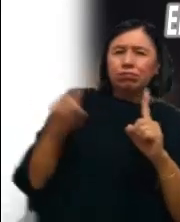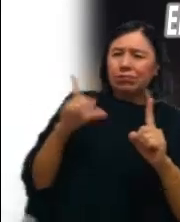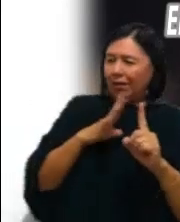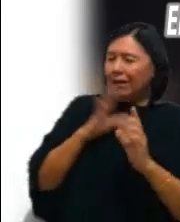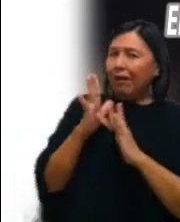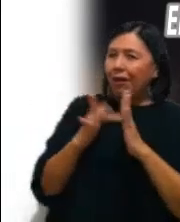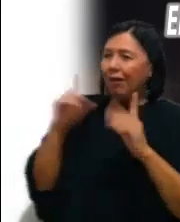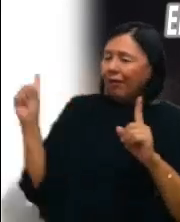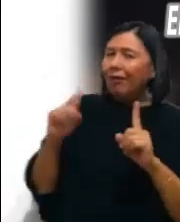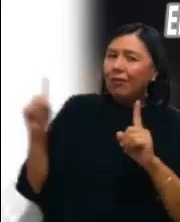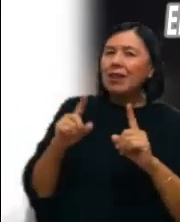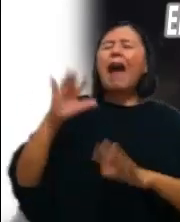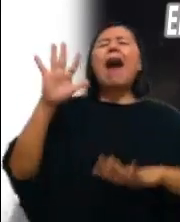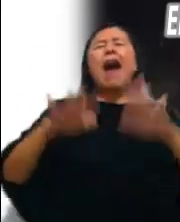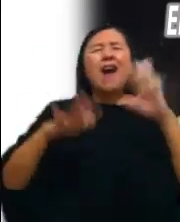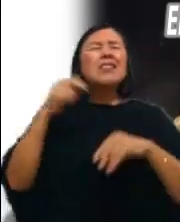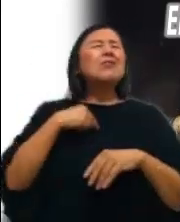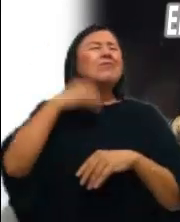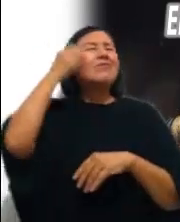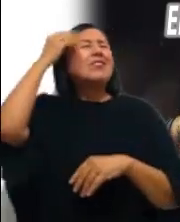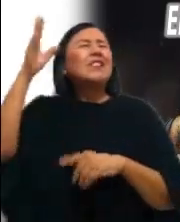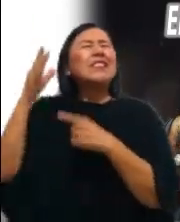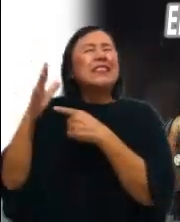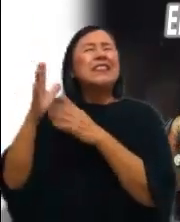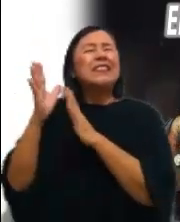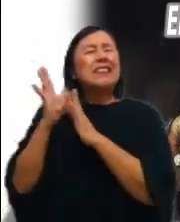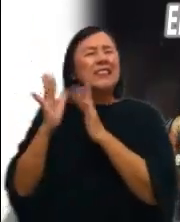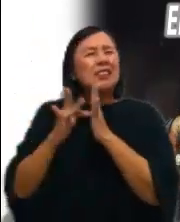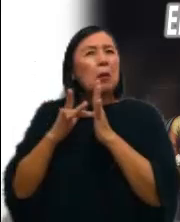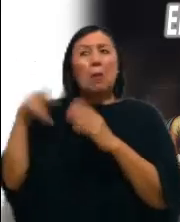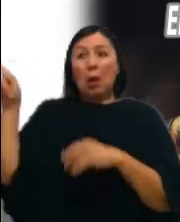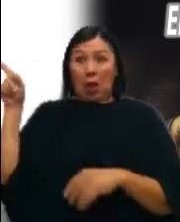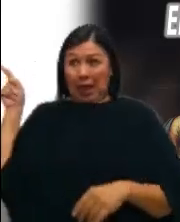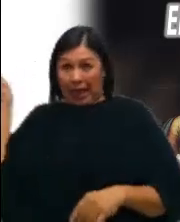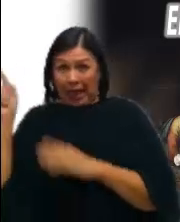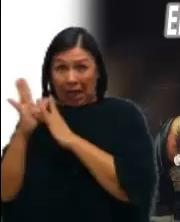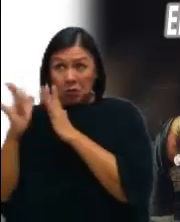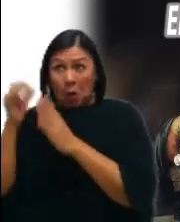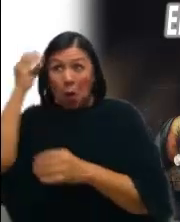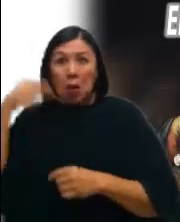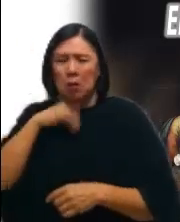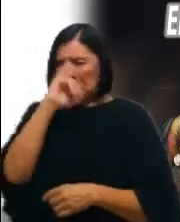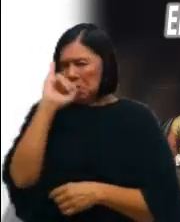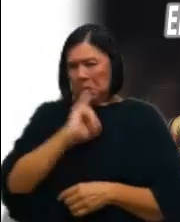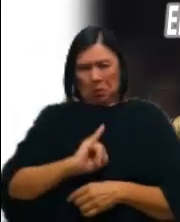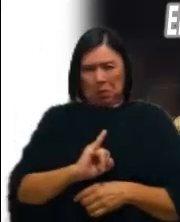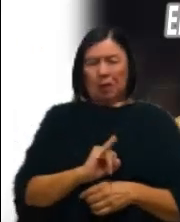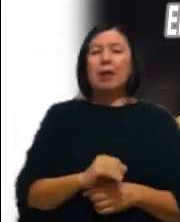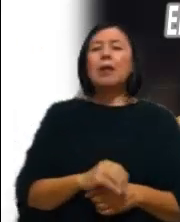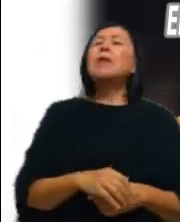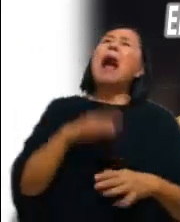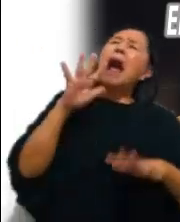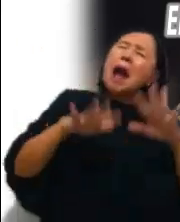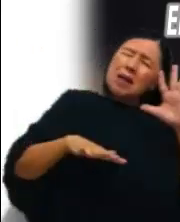que me he olvidado de Él Pero Él nunca se ha olvidado de mí Hay momentos que mi